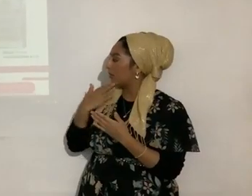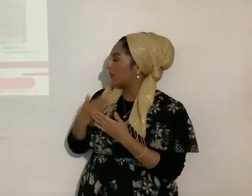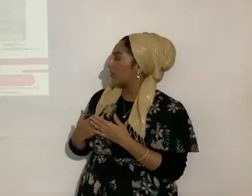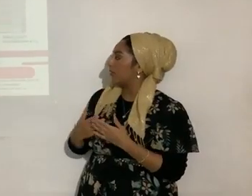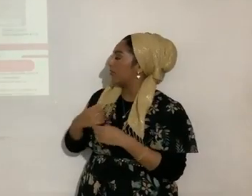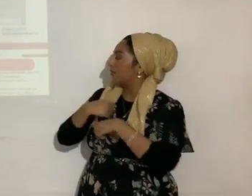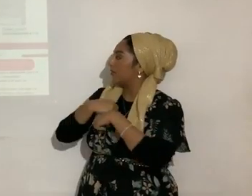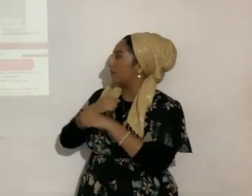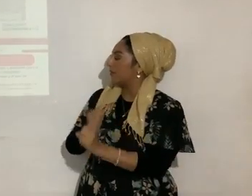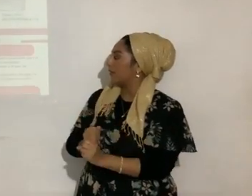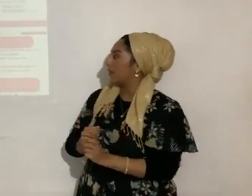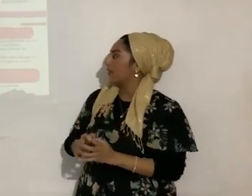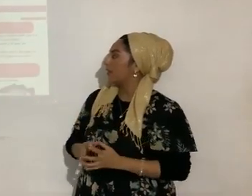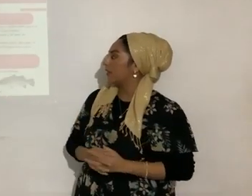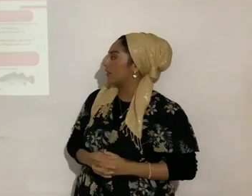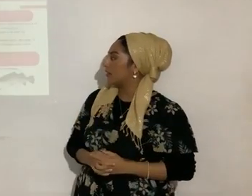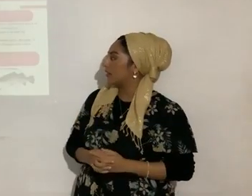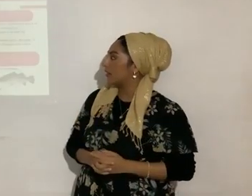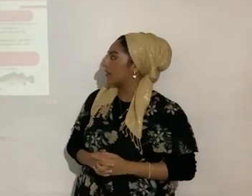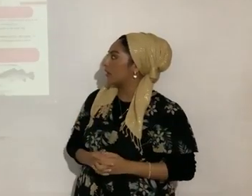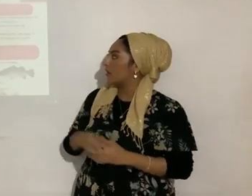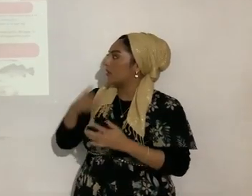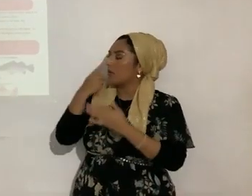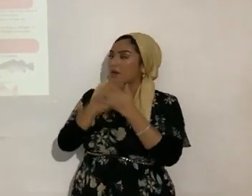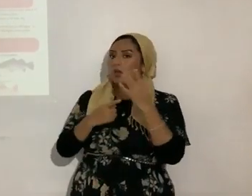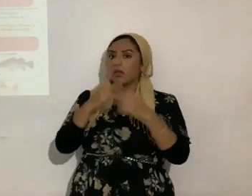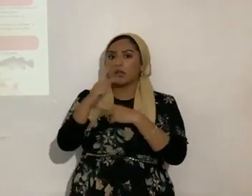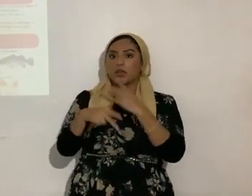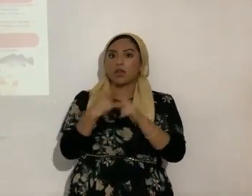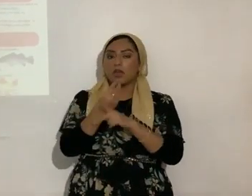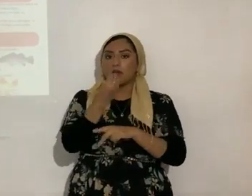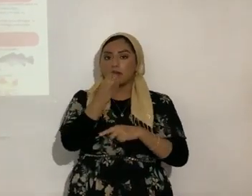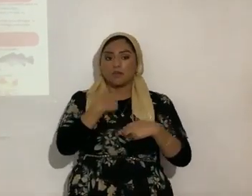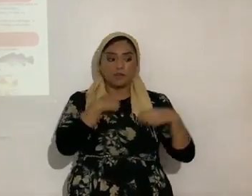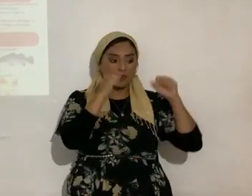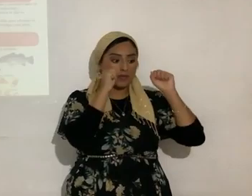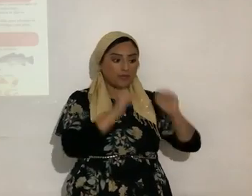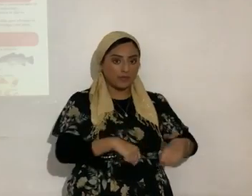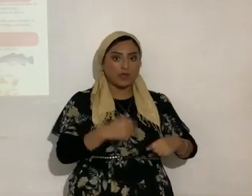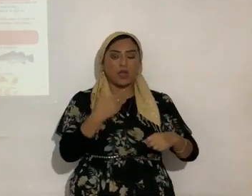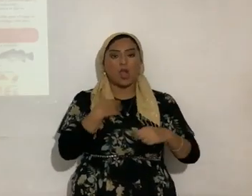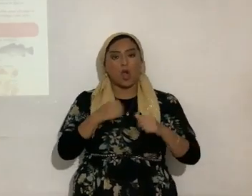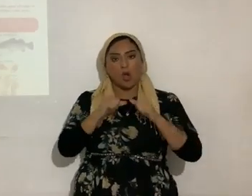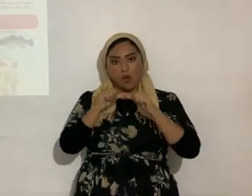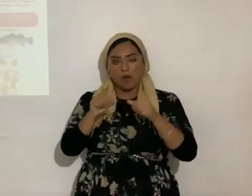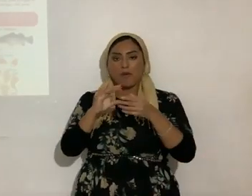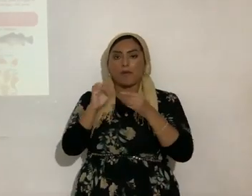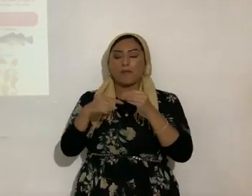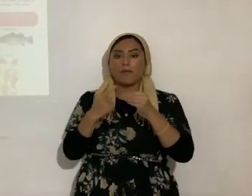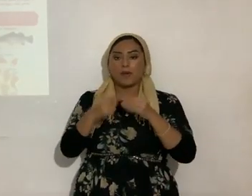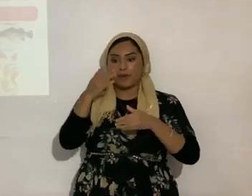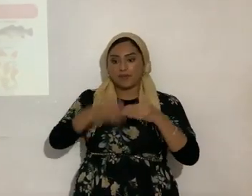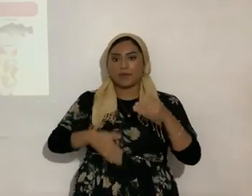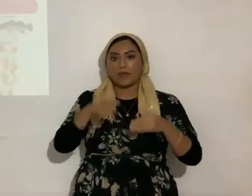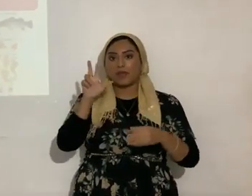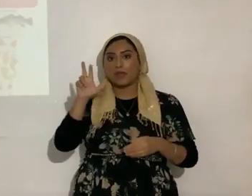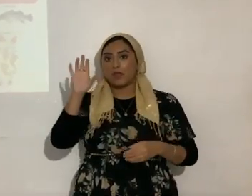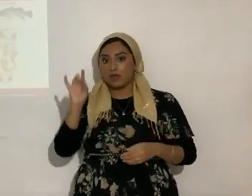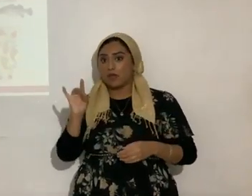muy bien hecha, ¿sí? ¿Qué tipo de alimentos podemos comer? Yo siempre estoy refiriéndome a la recta final 38, pero aquí de una manera muy